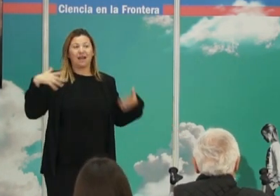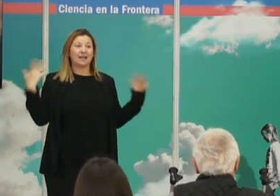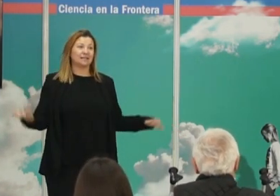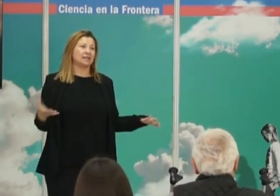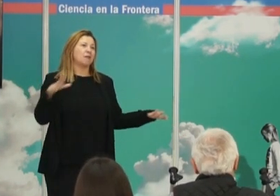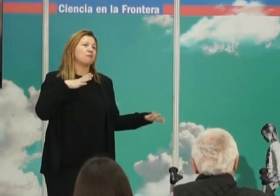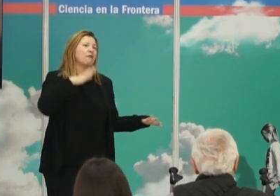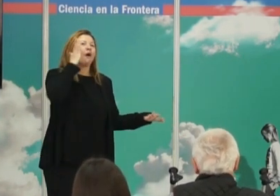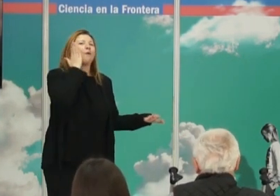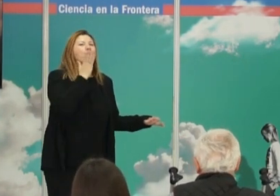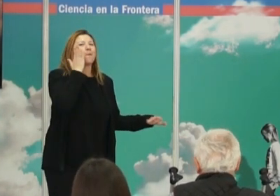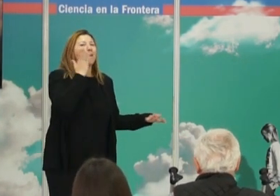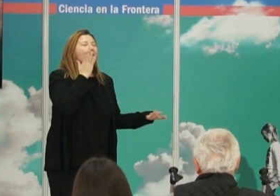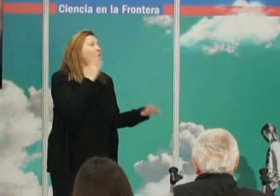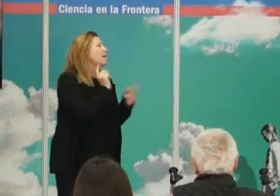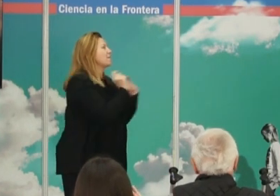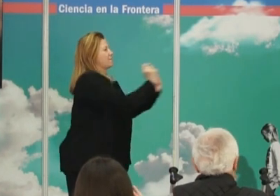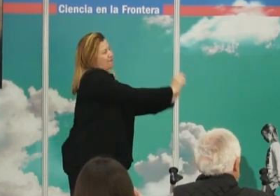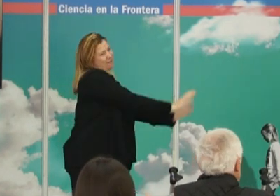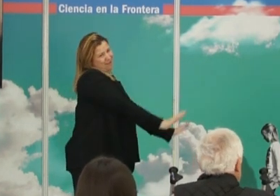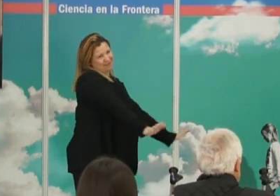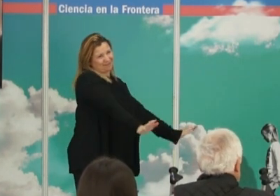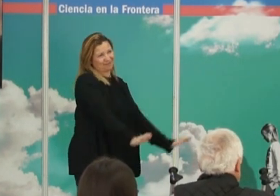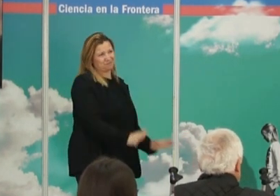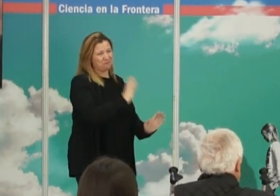favor, pasármelo con mucho cariño y mucho amor. Muy bien.